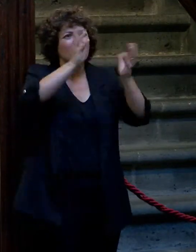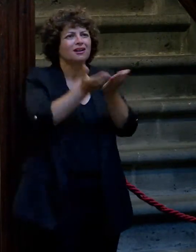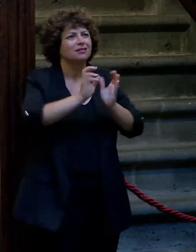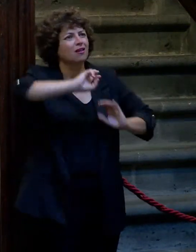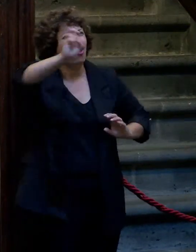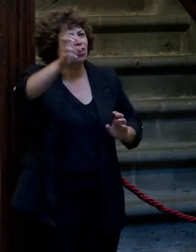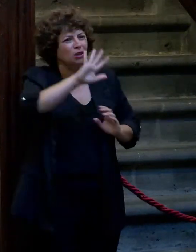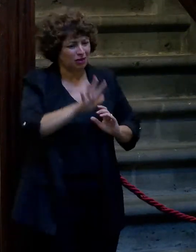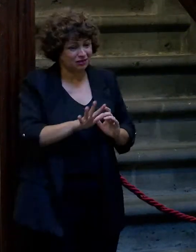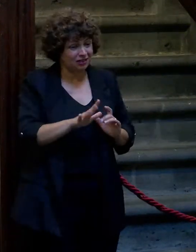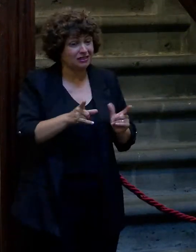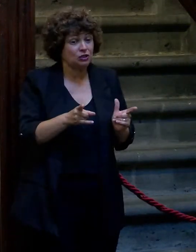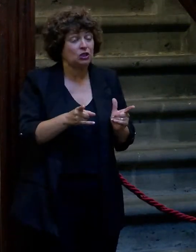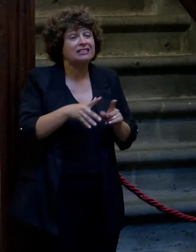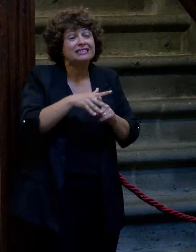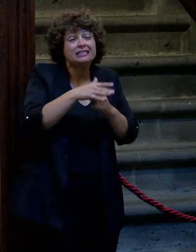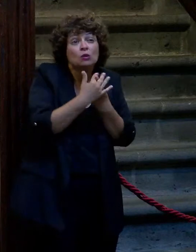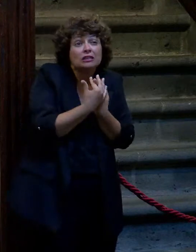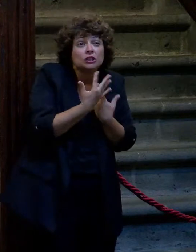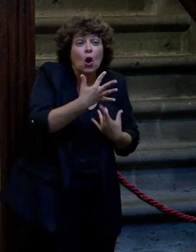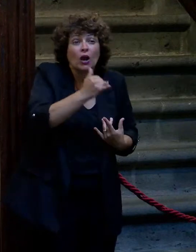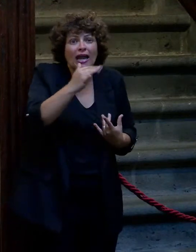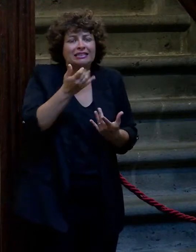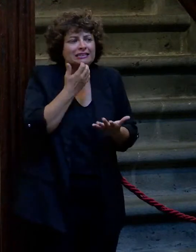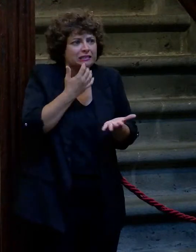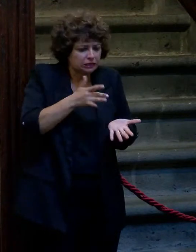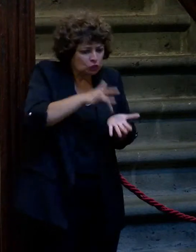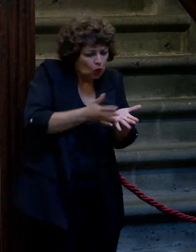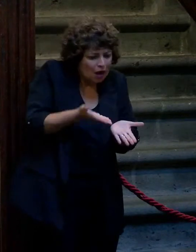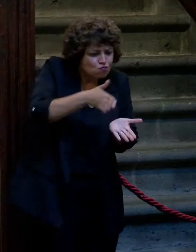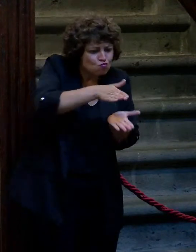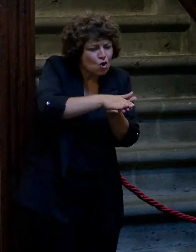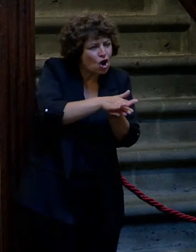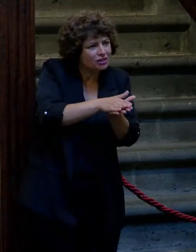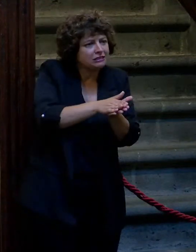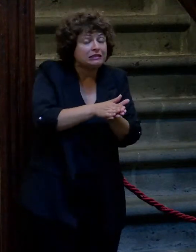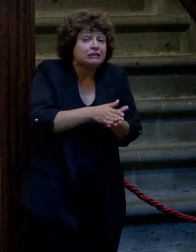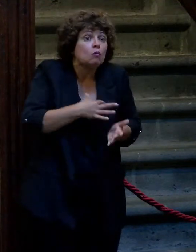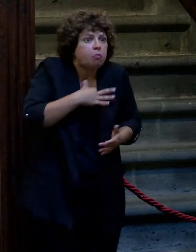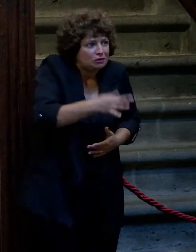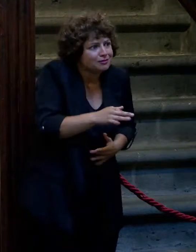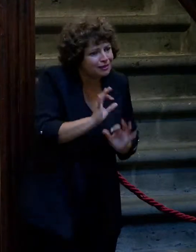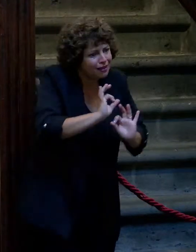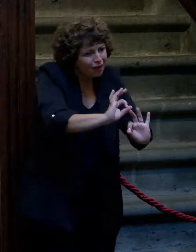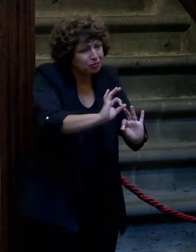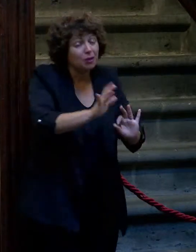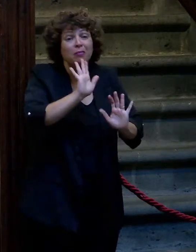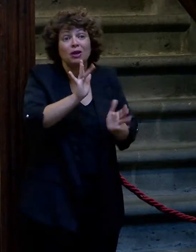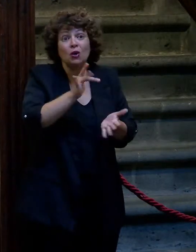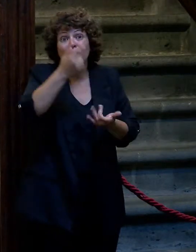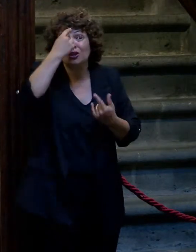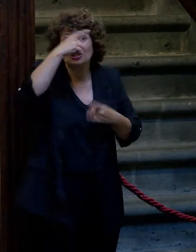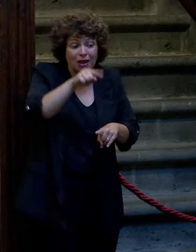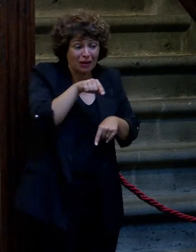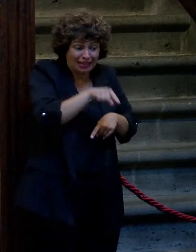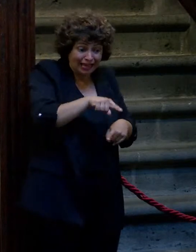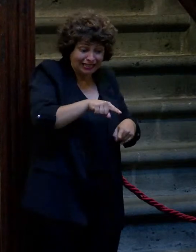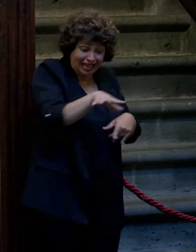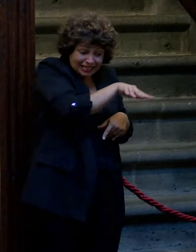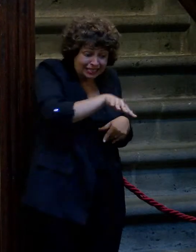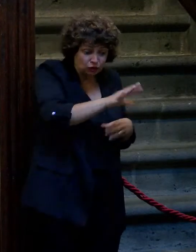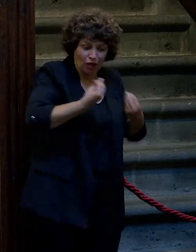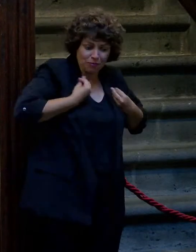entonces, cualquier cosa que suceda, si te tienes que morir por el camino, es una posibilidad. Pero claro, cuando tú ya sabes que en un sitio no puedes vivir,